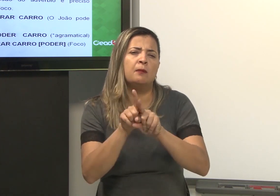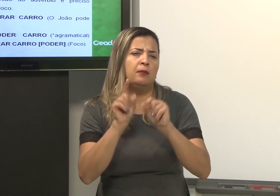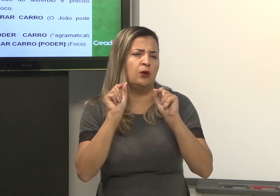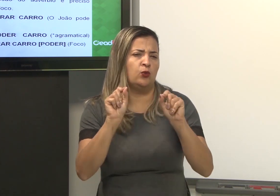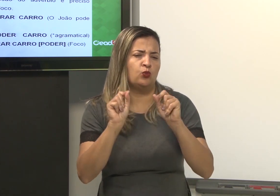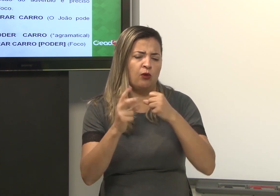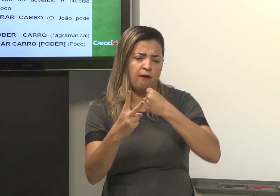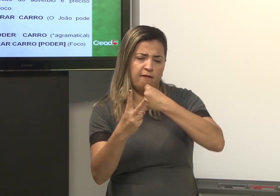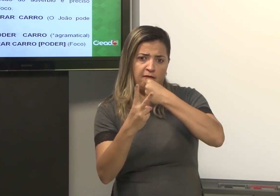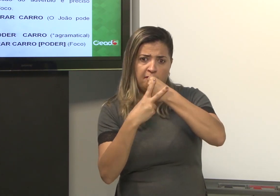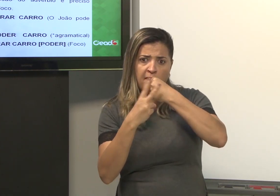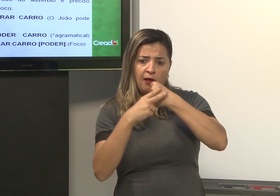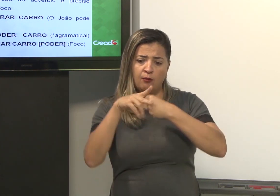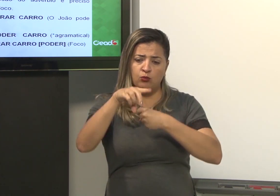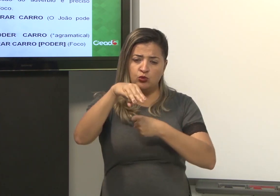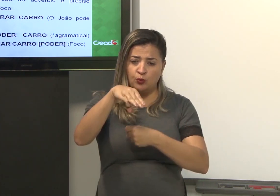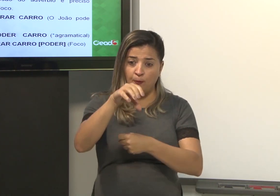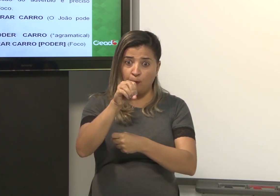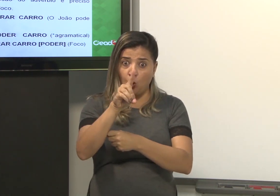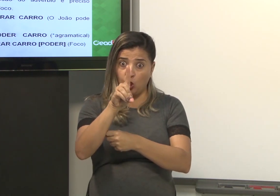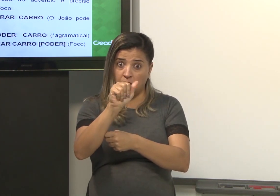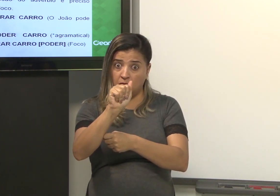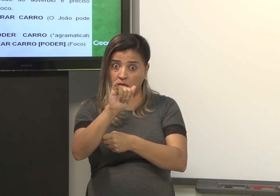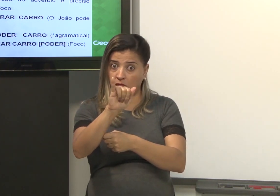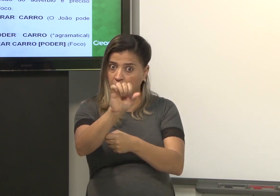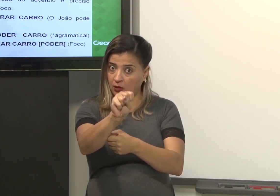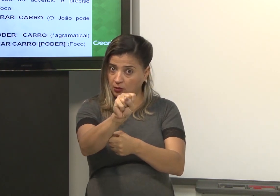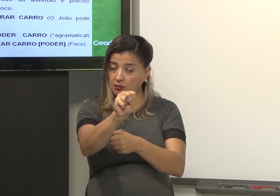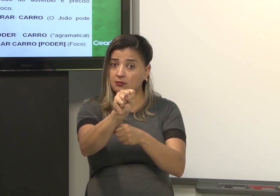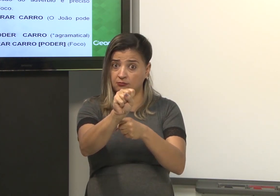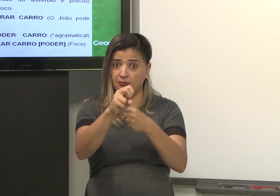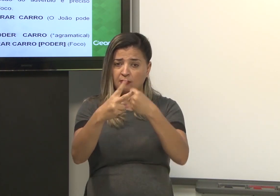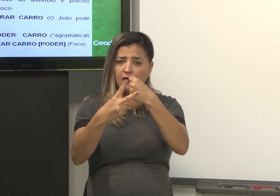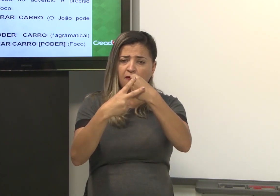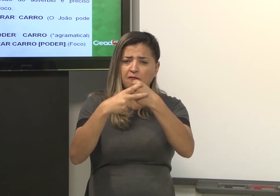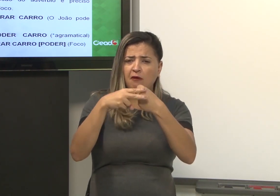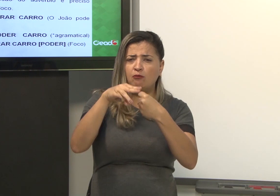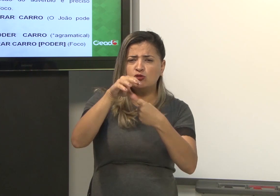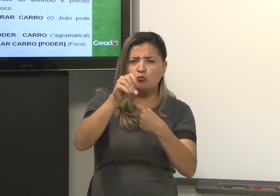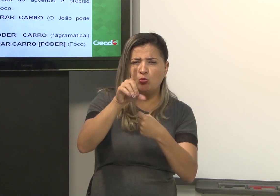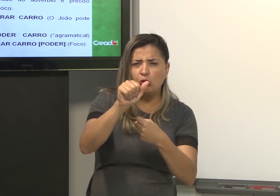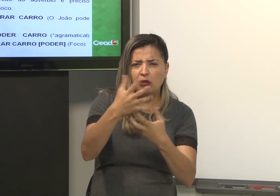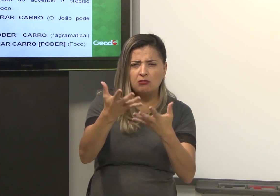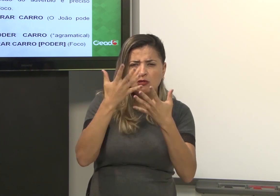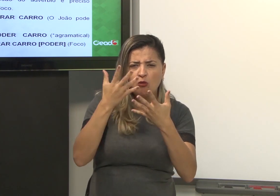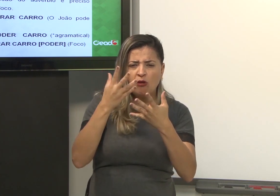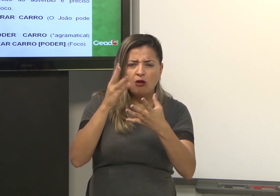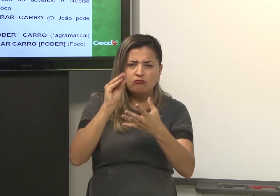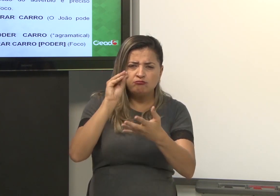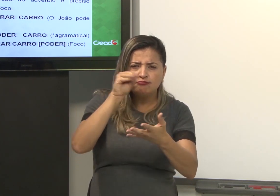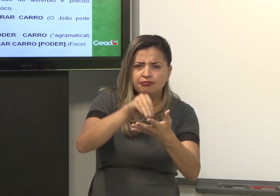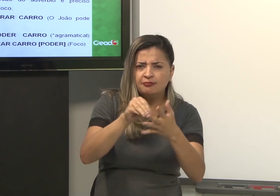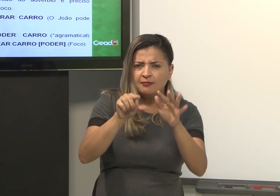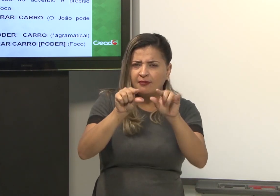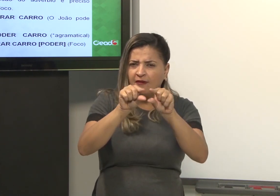Também nós temos os verbos modais. O que seriam os verbos modais? Eles são colocados na frase também.